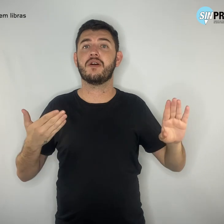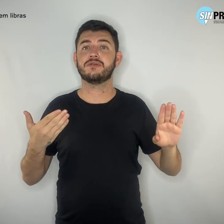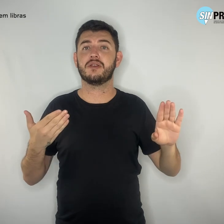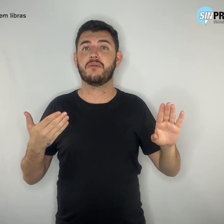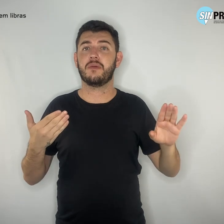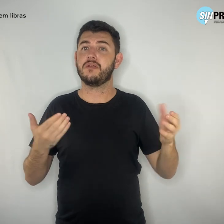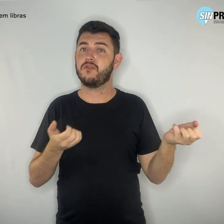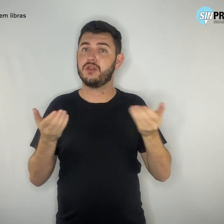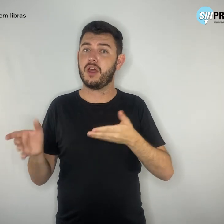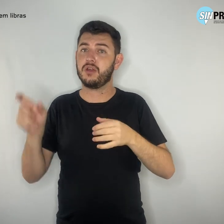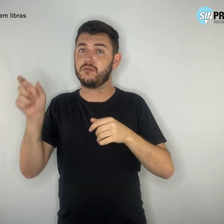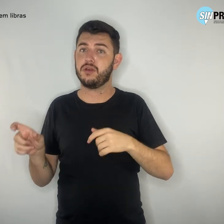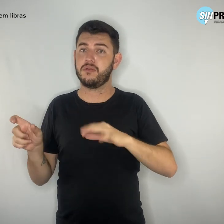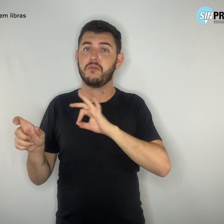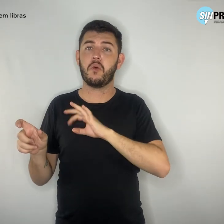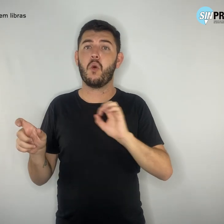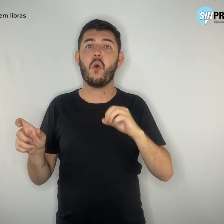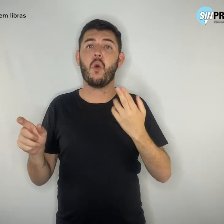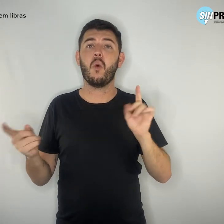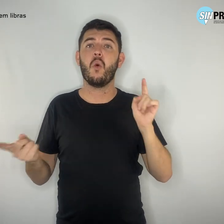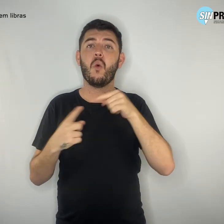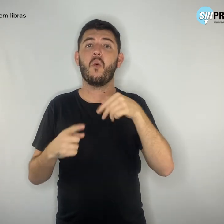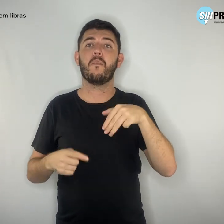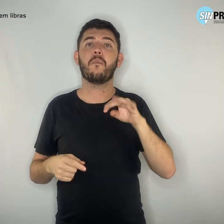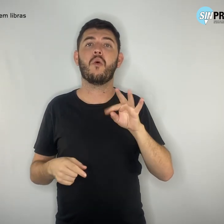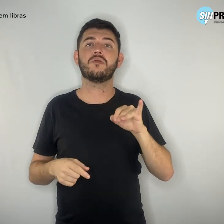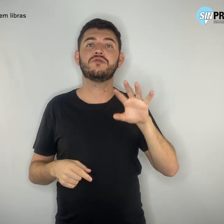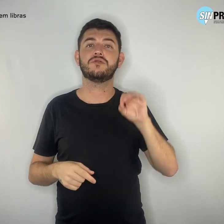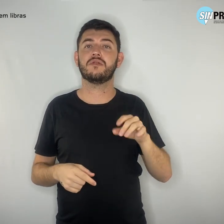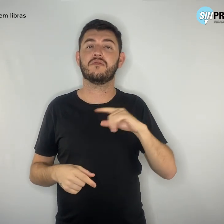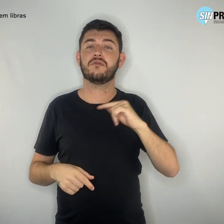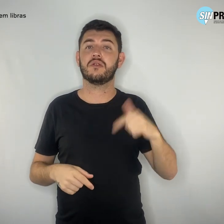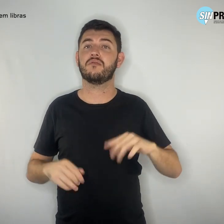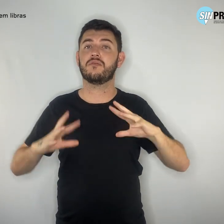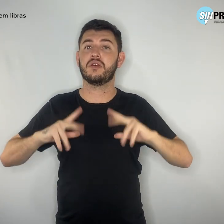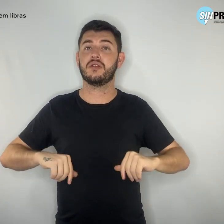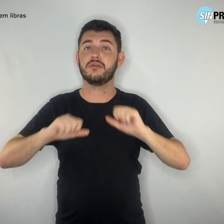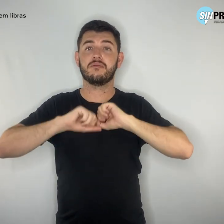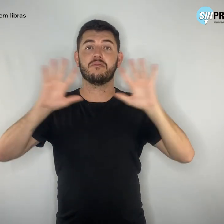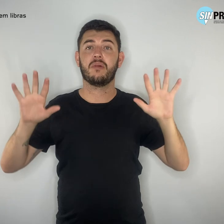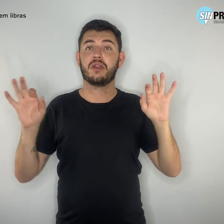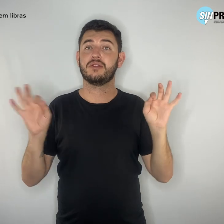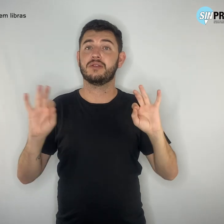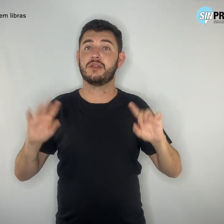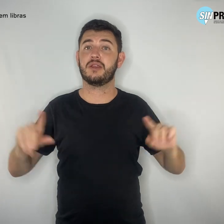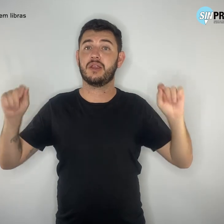Ou seja, não há transparência e a escola fica sob risco.